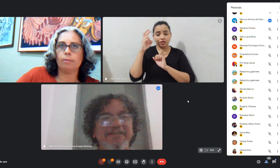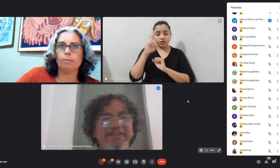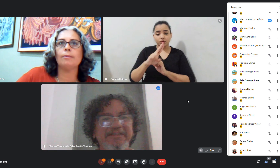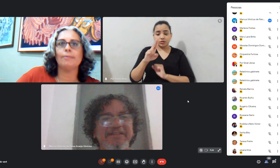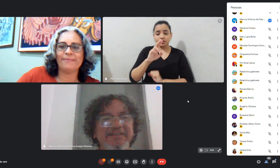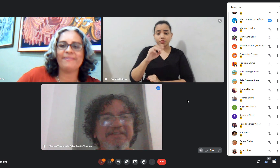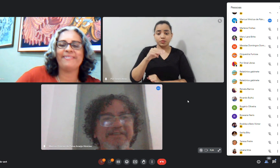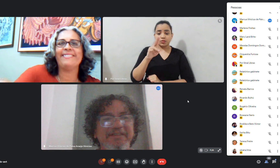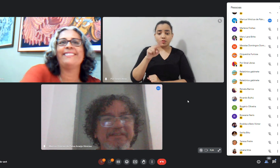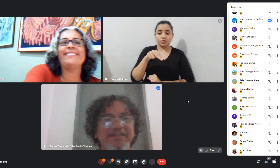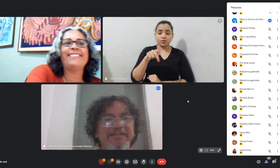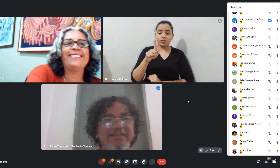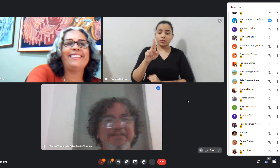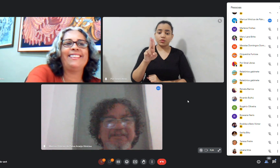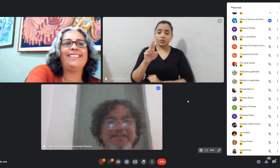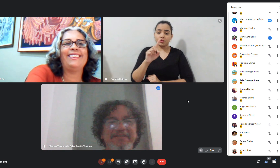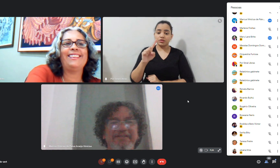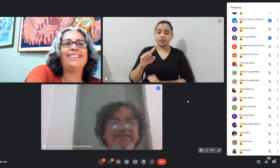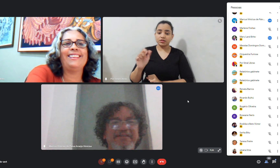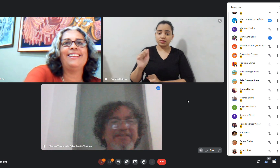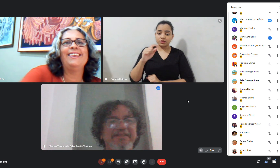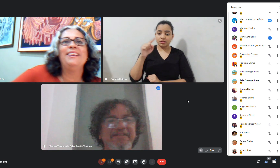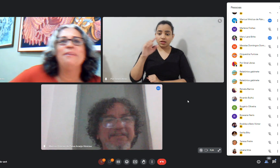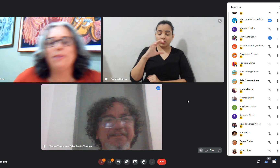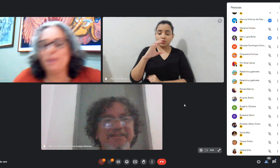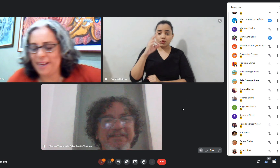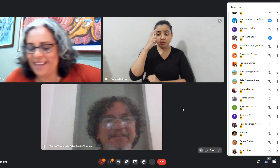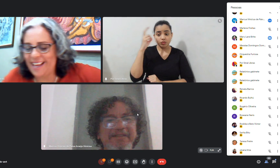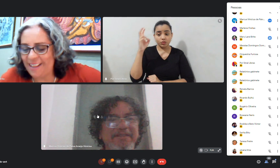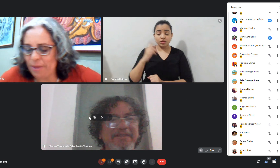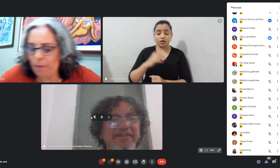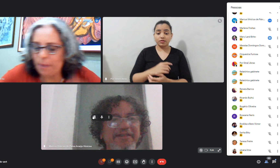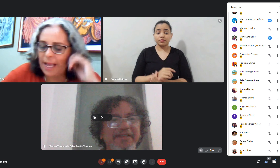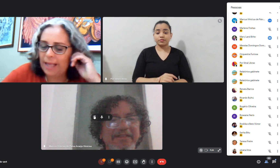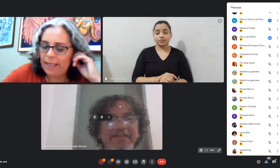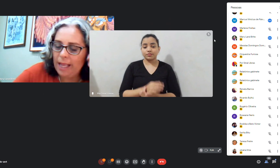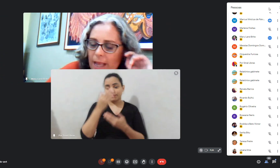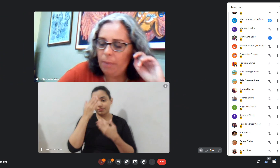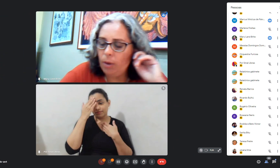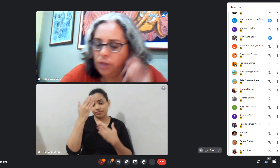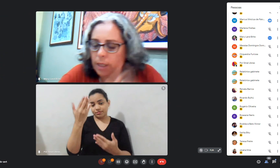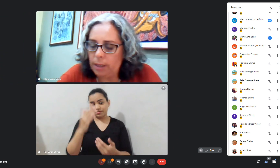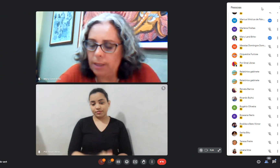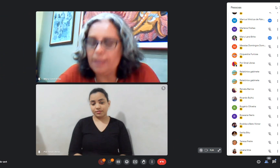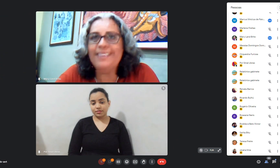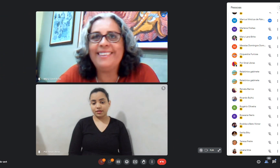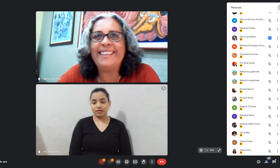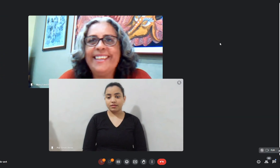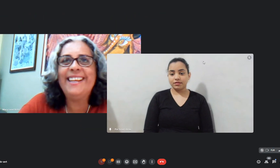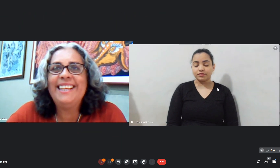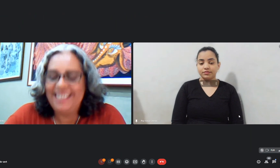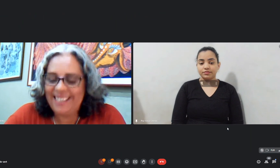obrigada muito obrigada obrigado a você